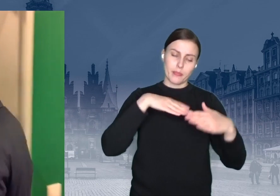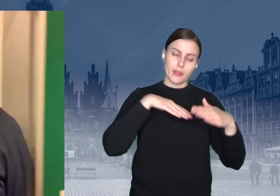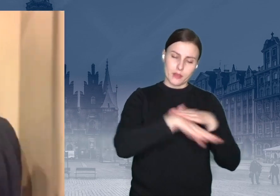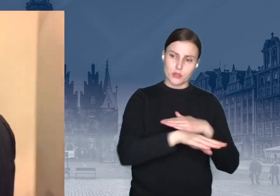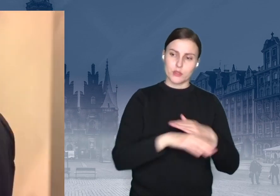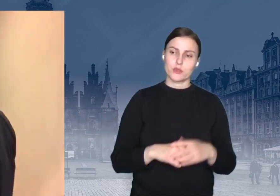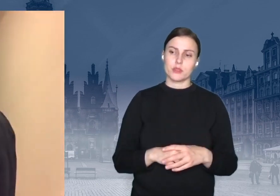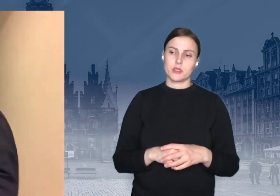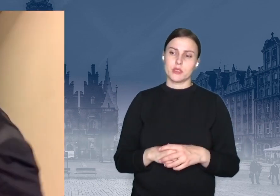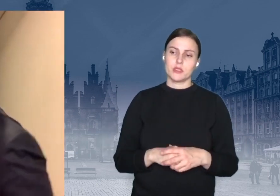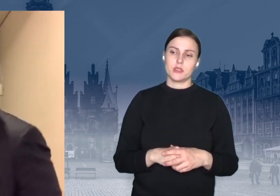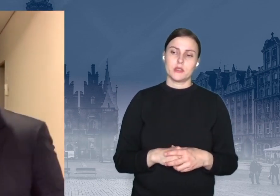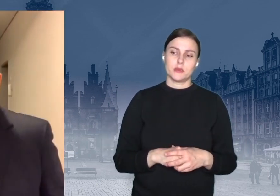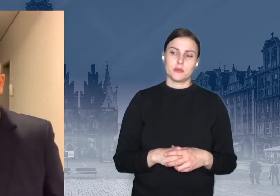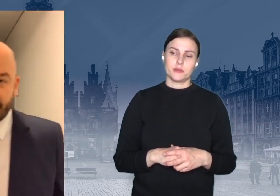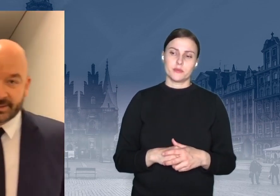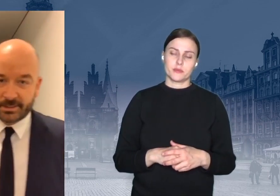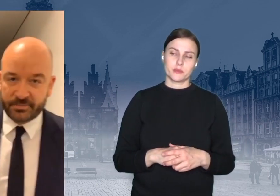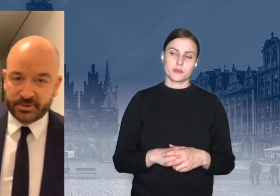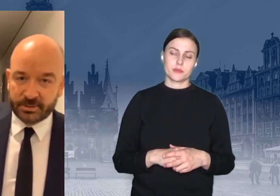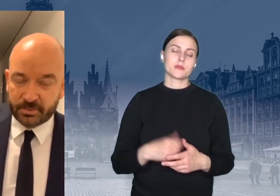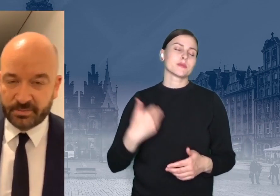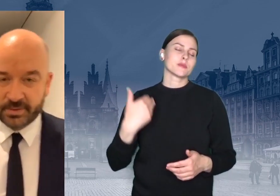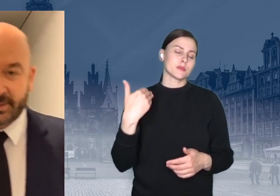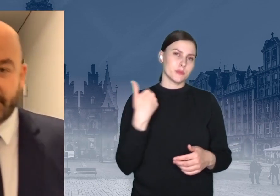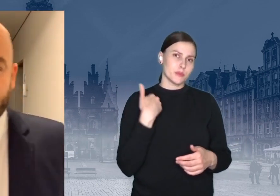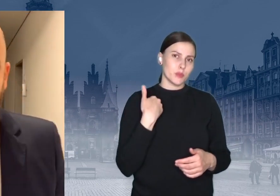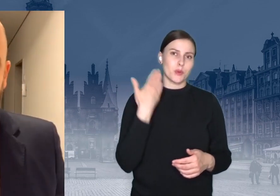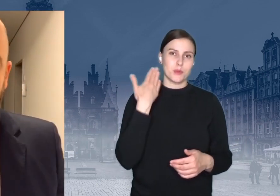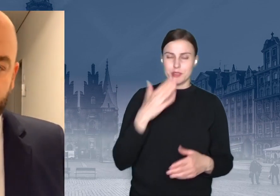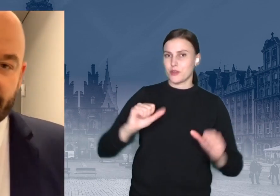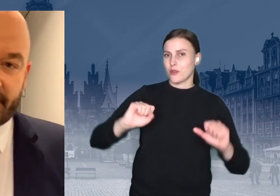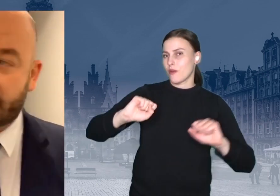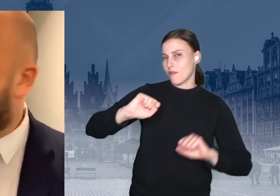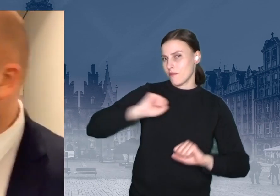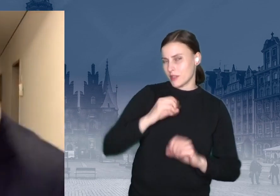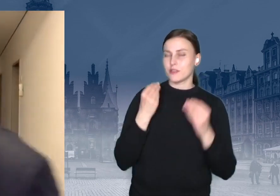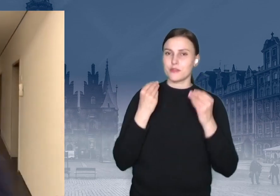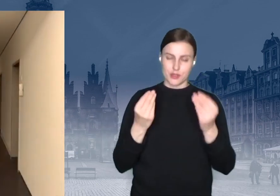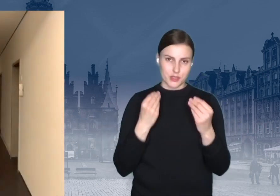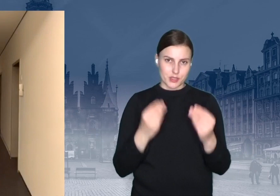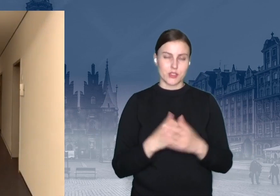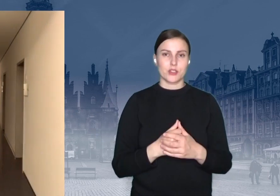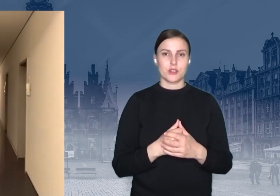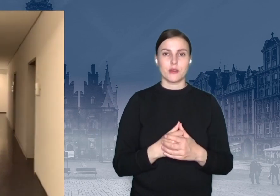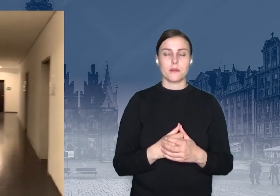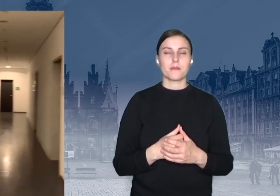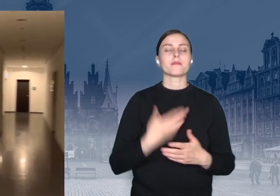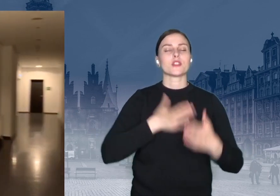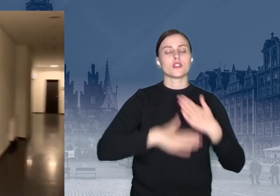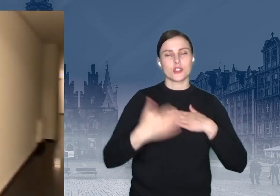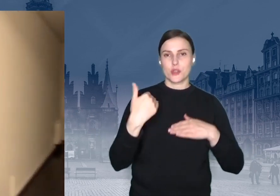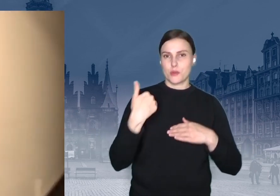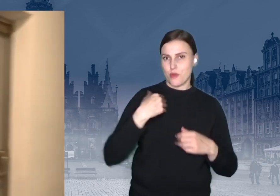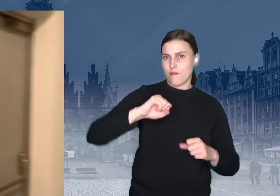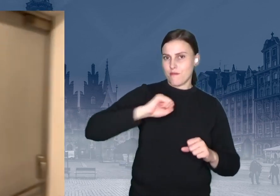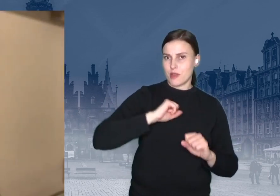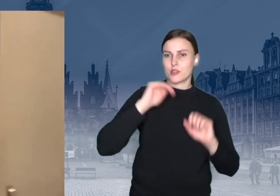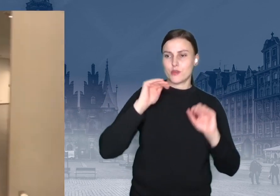No, było naprawdę niesamowicie, było fantastycznie. Fajnie, że się mogłem z Wami, fajnie, że się mogłem z Wami